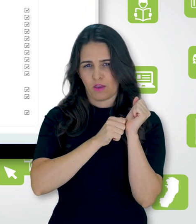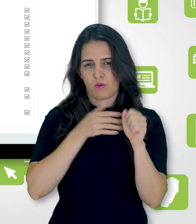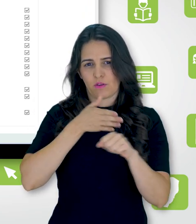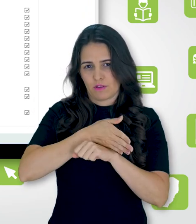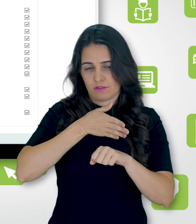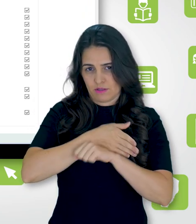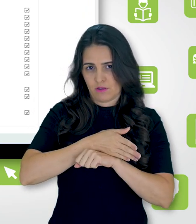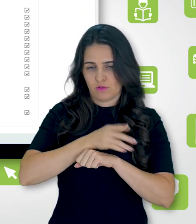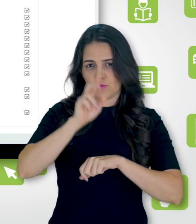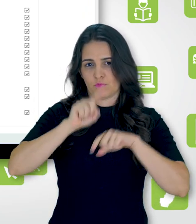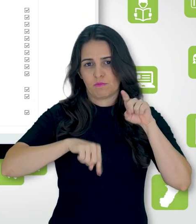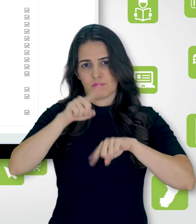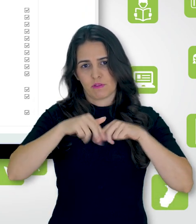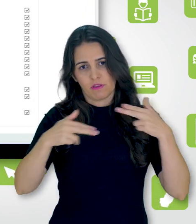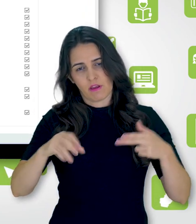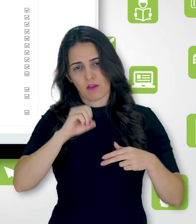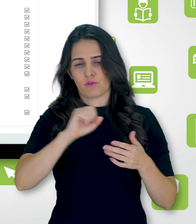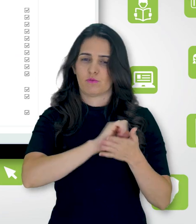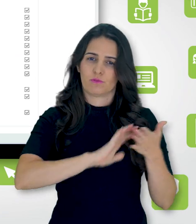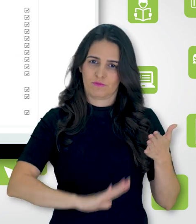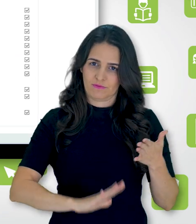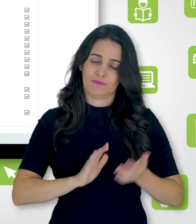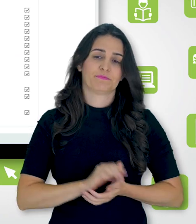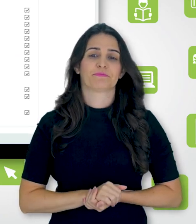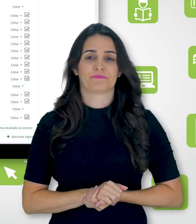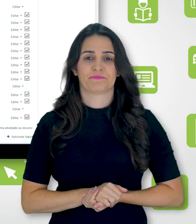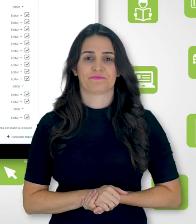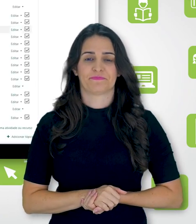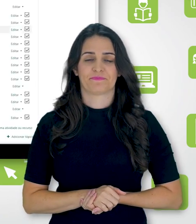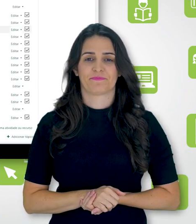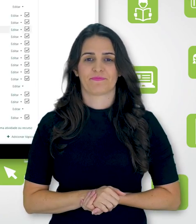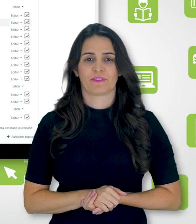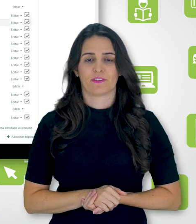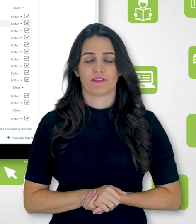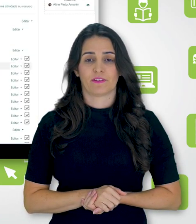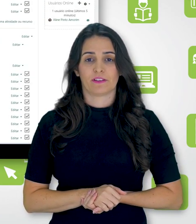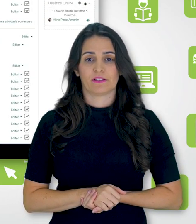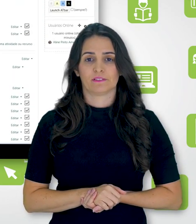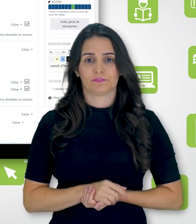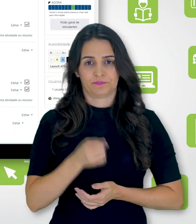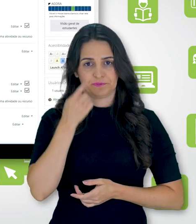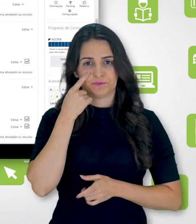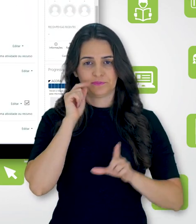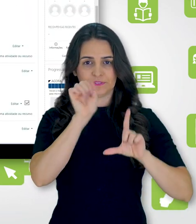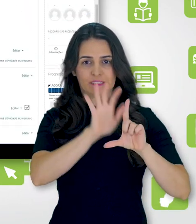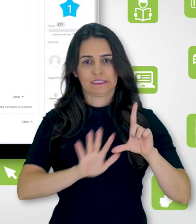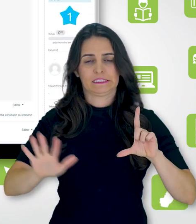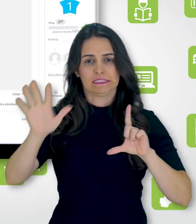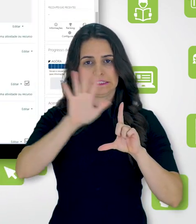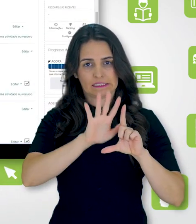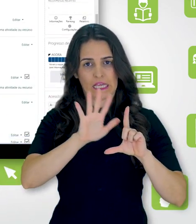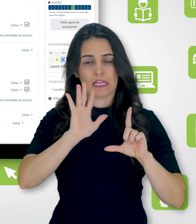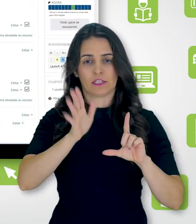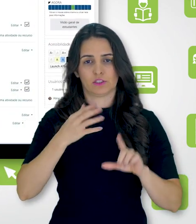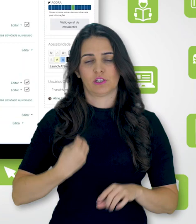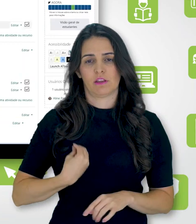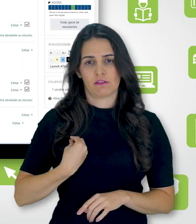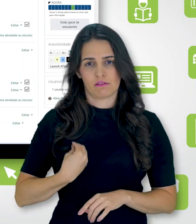recursos ou atividades. Então, vamos ativar edição e aqui nessa sala eu já tenho diversos